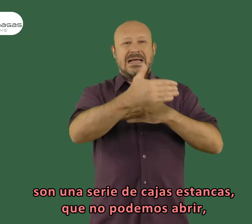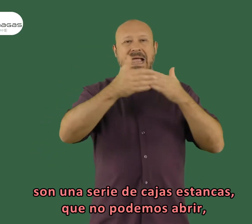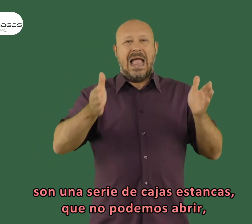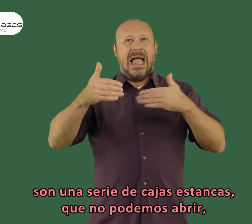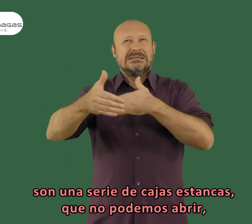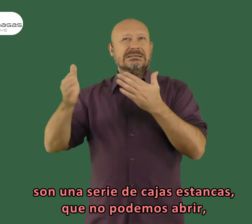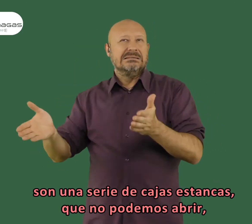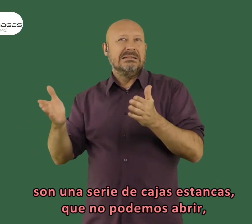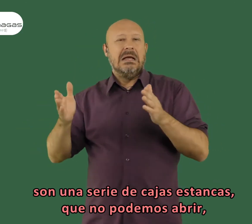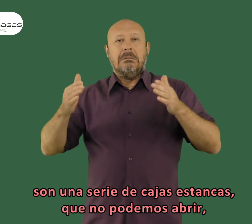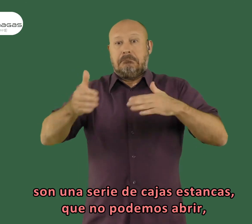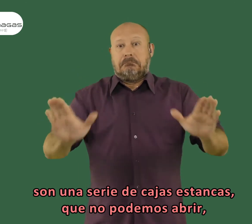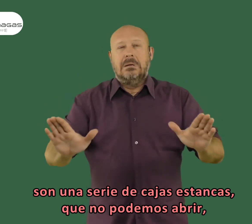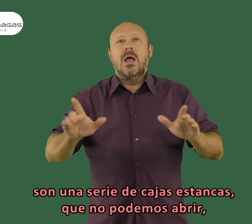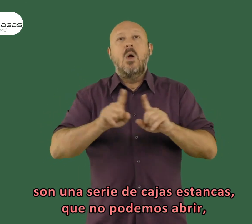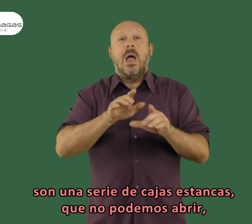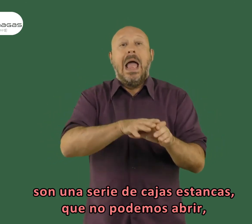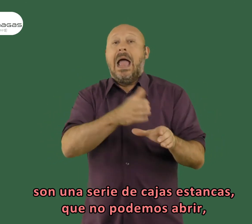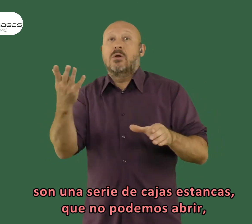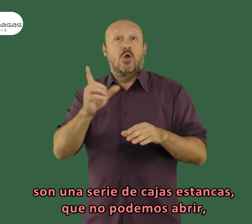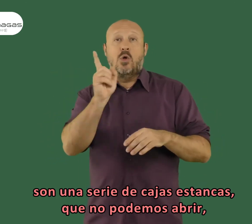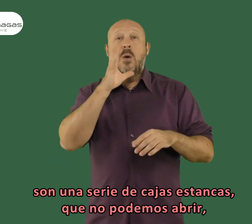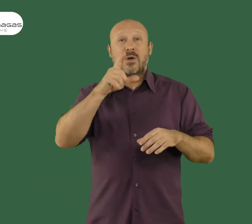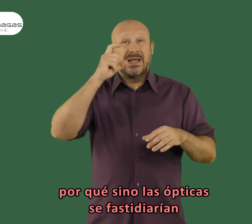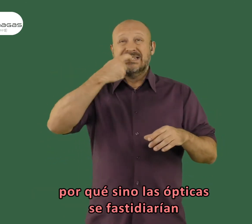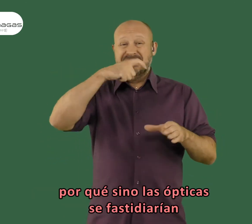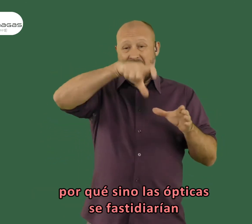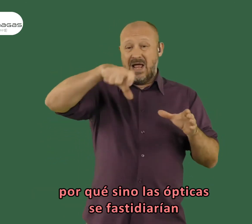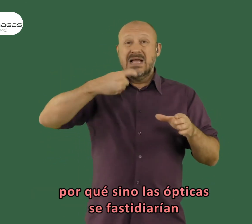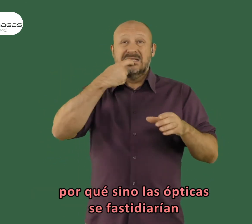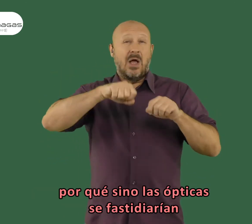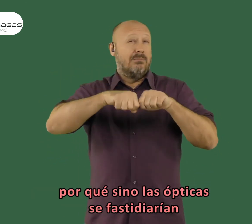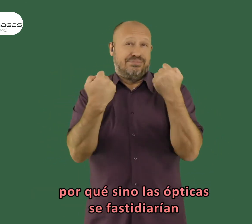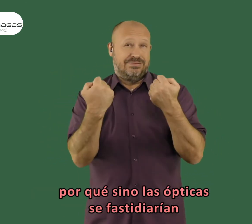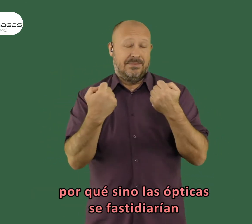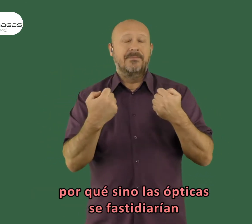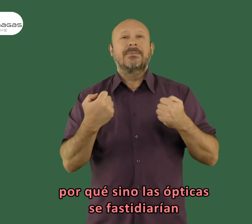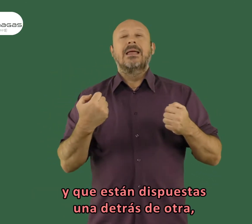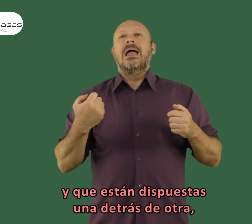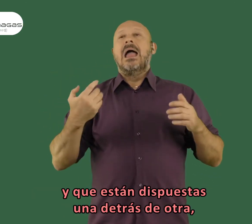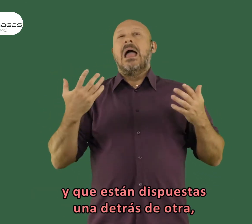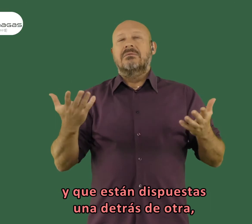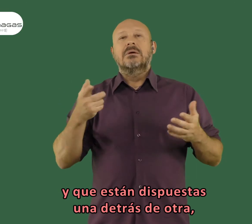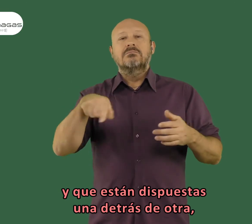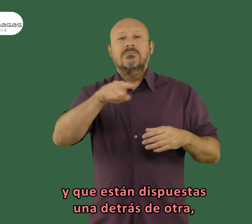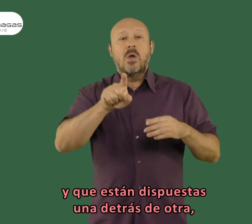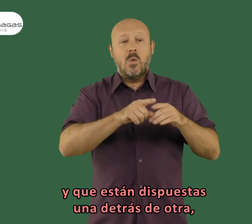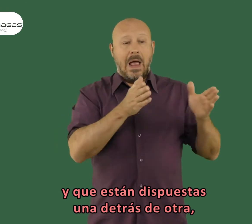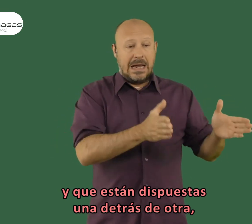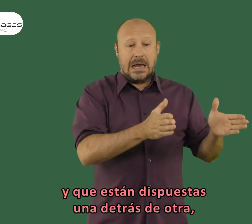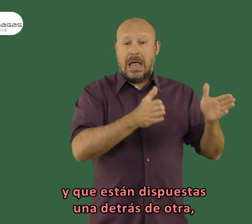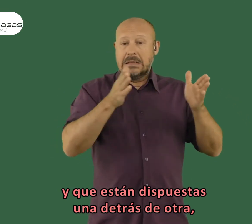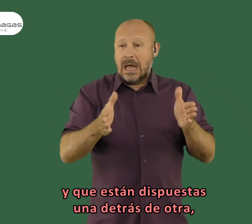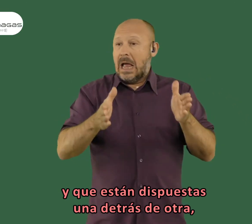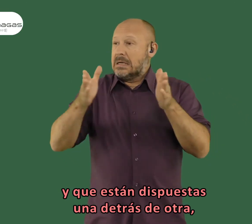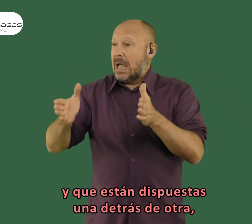son una serie de cajas estancas que no podemos abrir porque si no las ópticas se fastidiarían y que